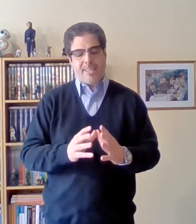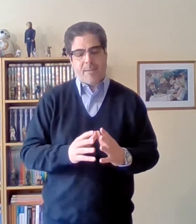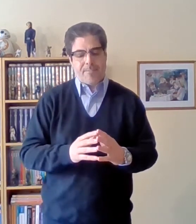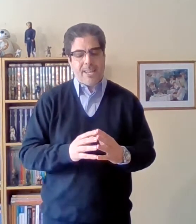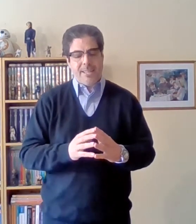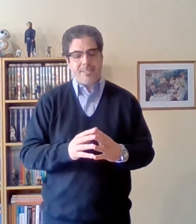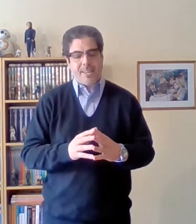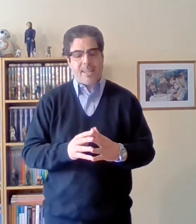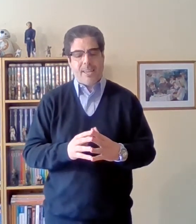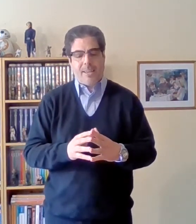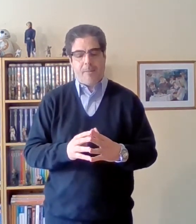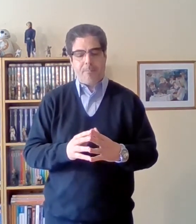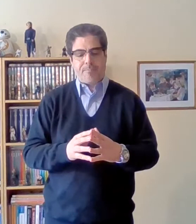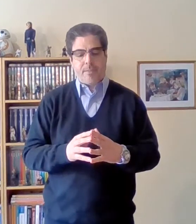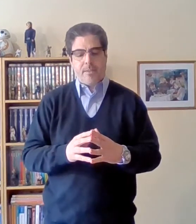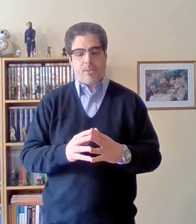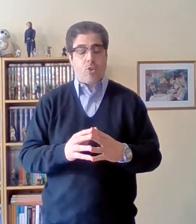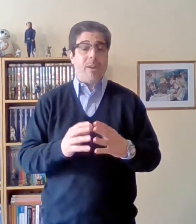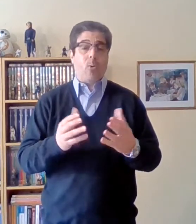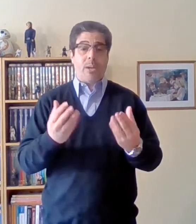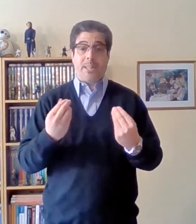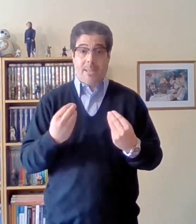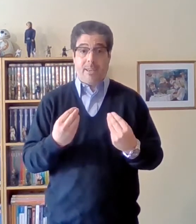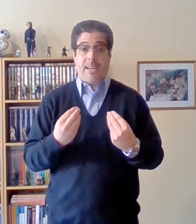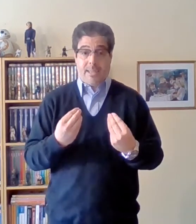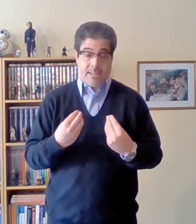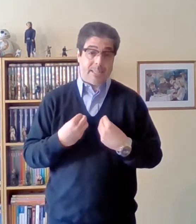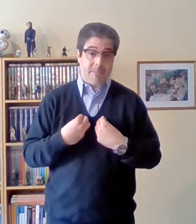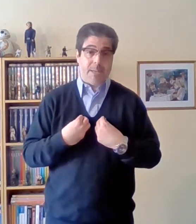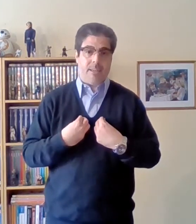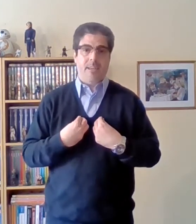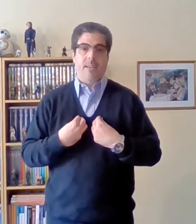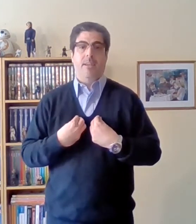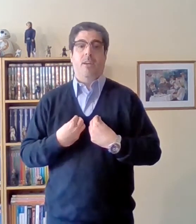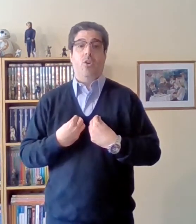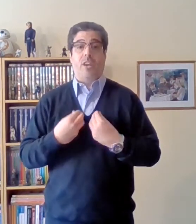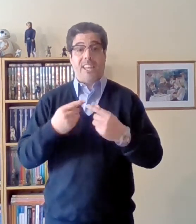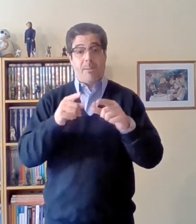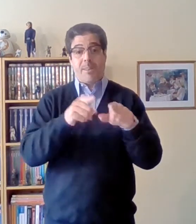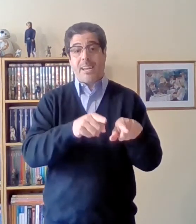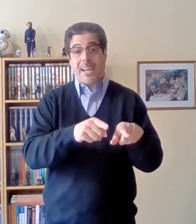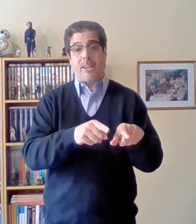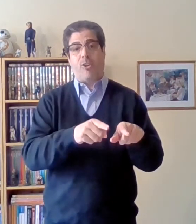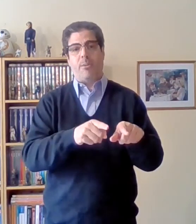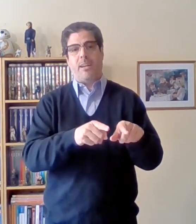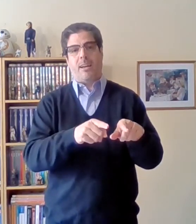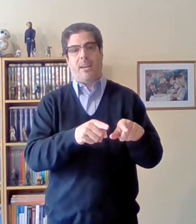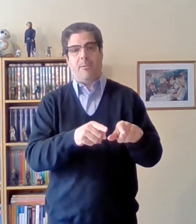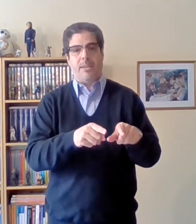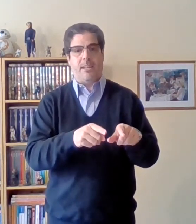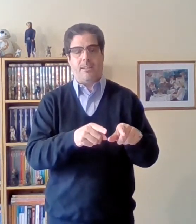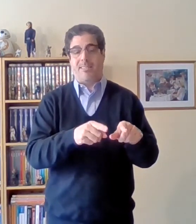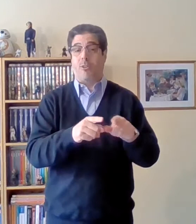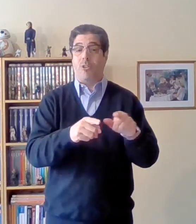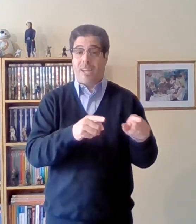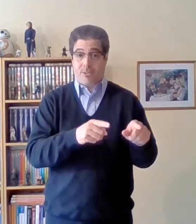él dice que toma en cuenta acá también lo que David Ricardo había desarrollado